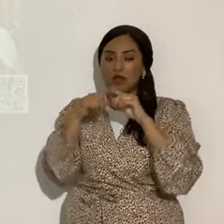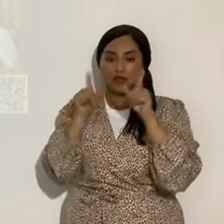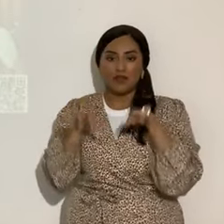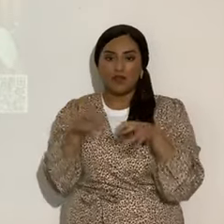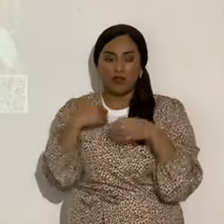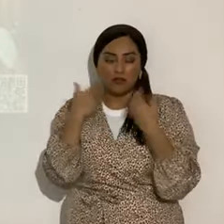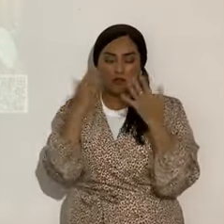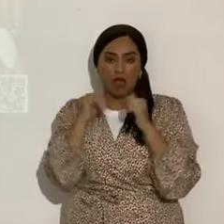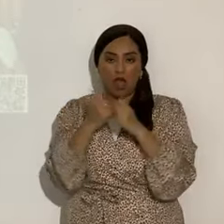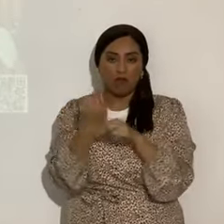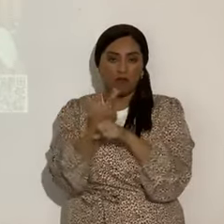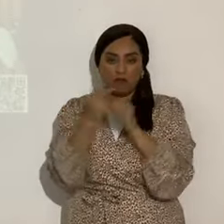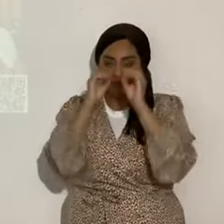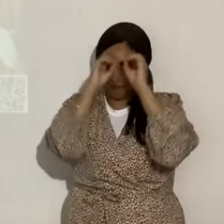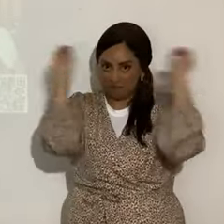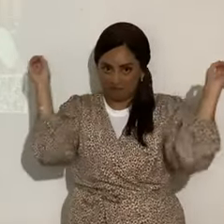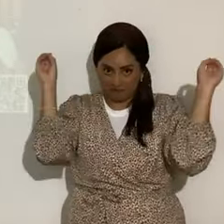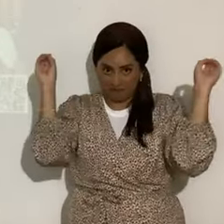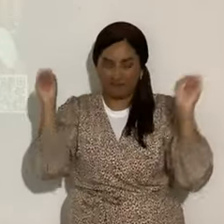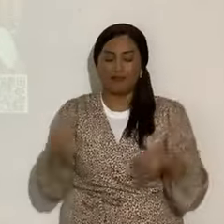ni papa, como decimos aquí en México.